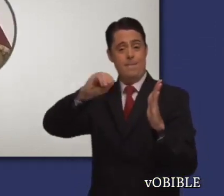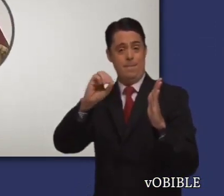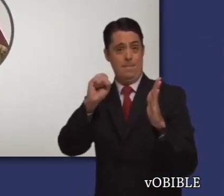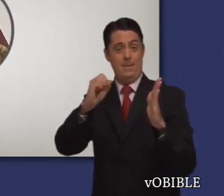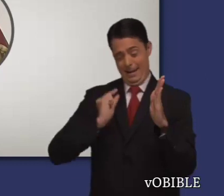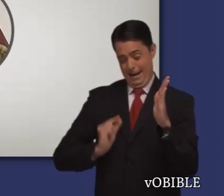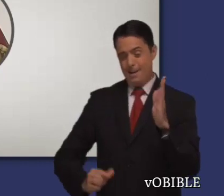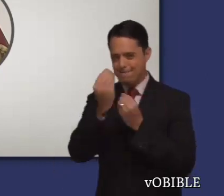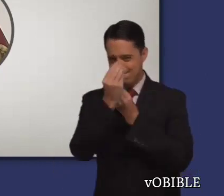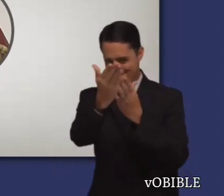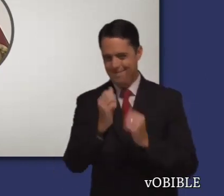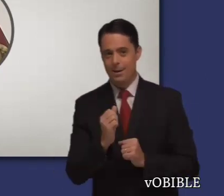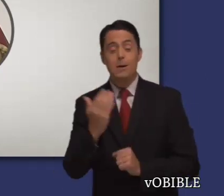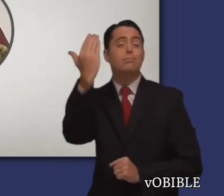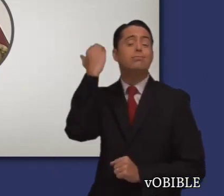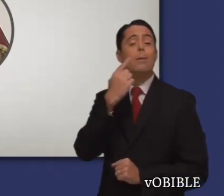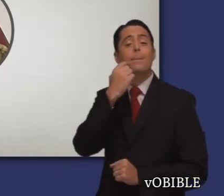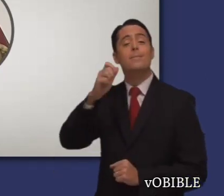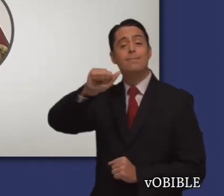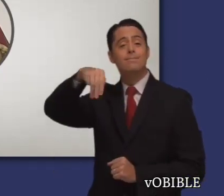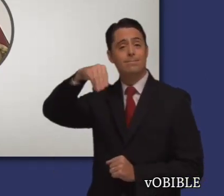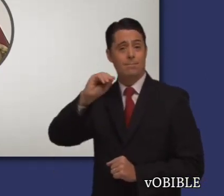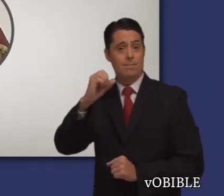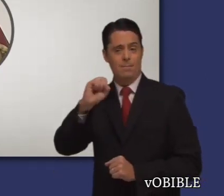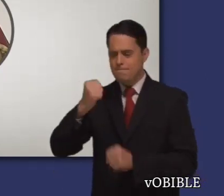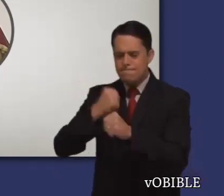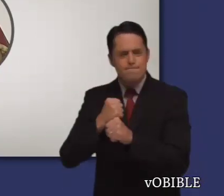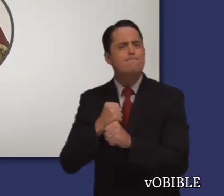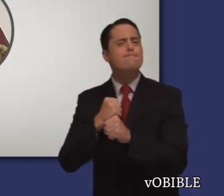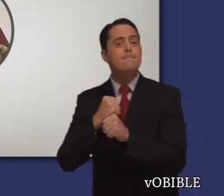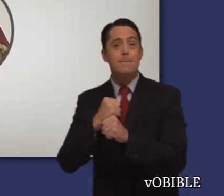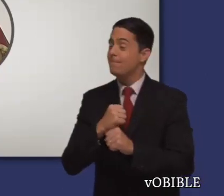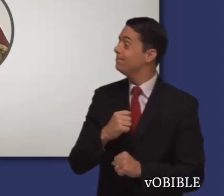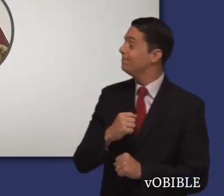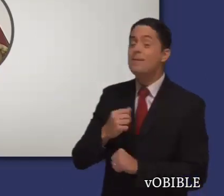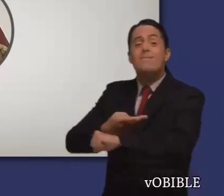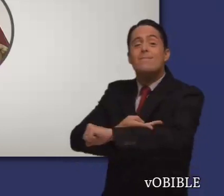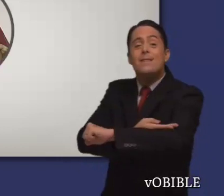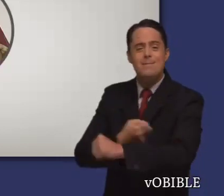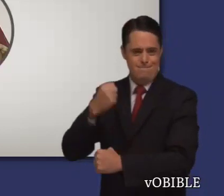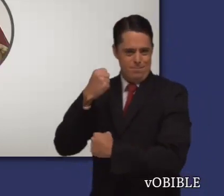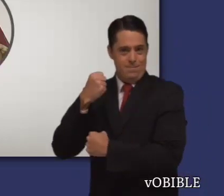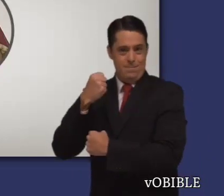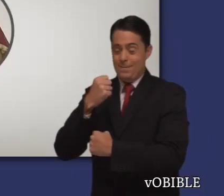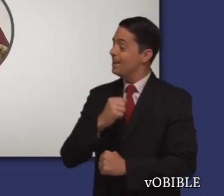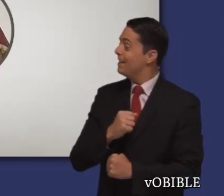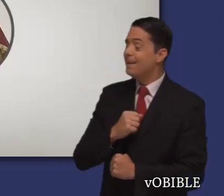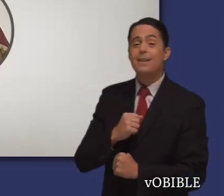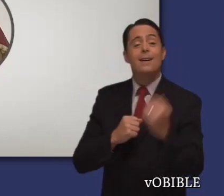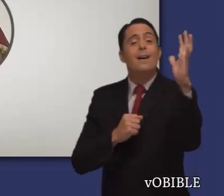Amós, el profeta que escribió el libro que lleva su nombre, dice de sí mismo que había sido ganadero y punzador de higos de